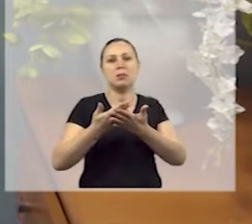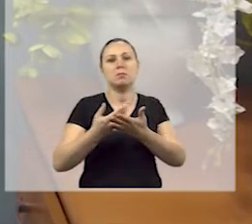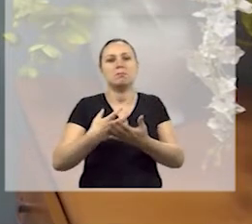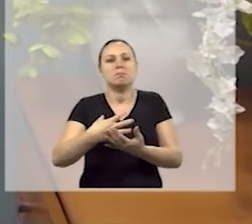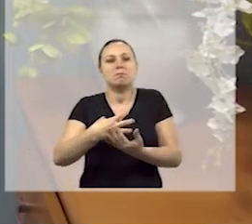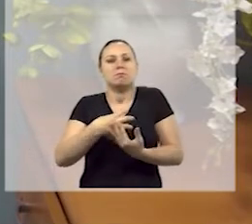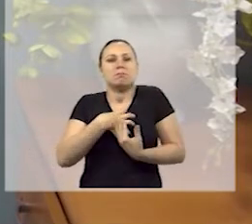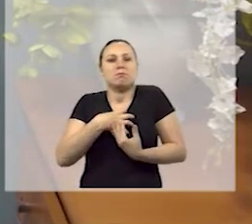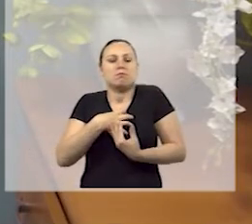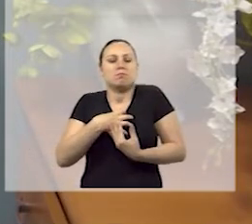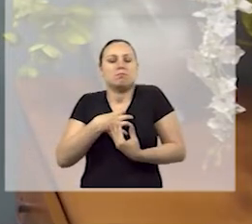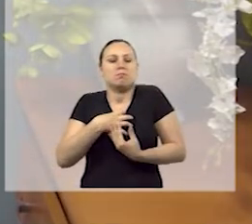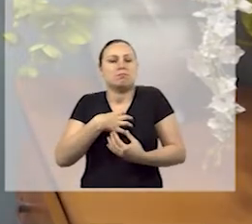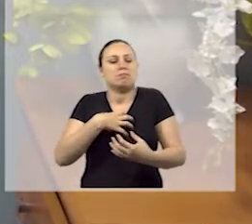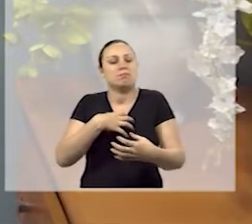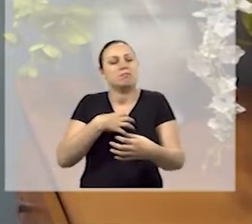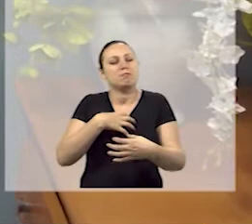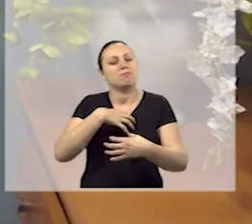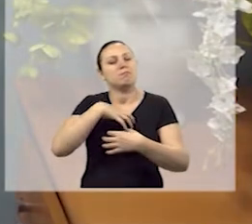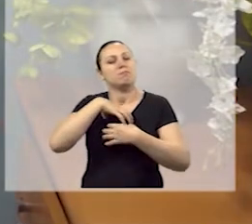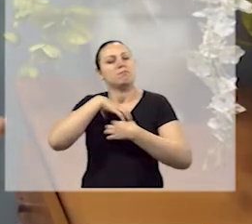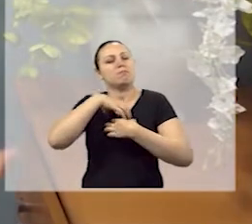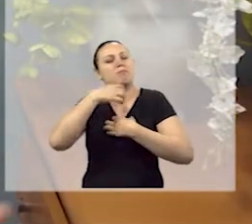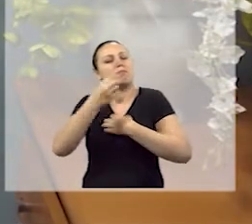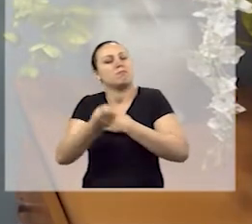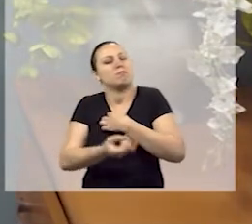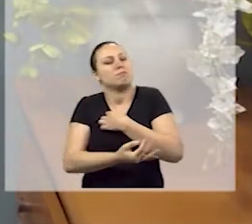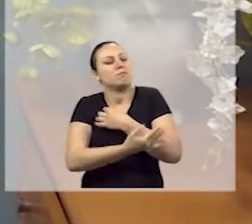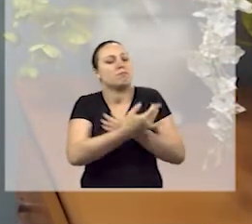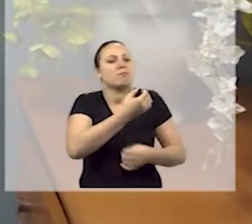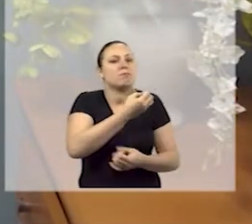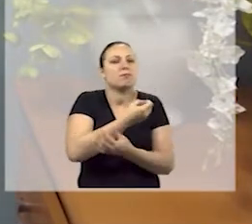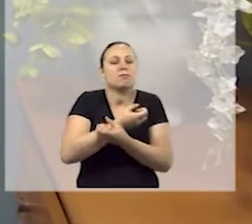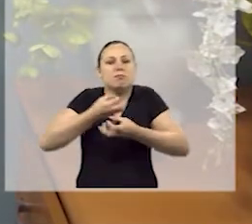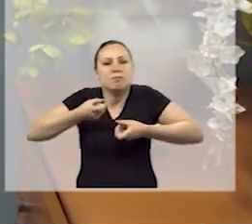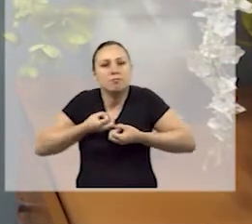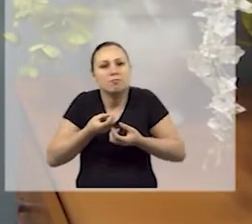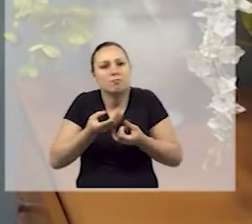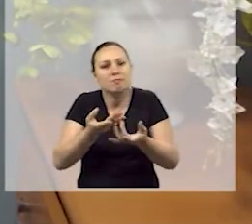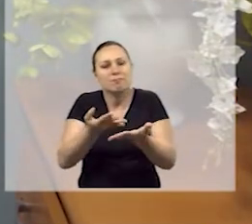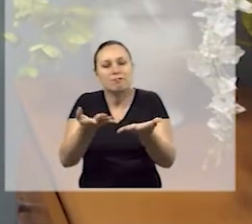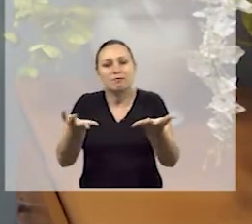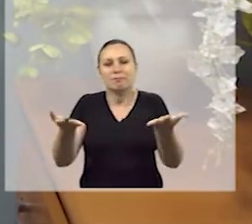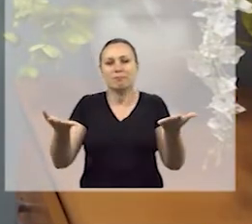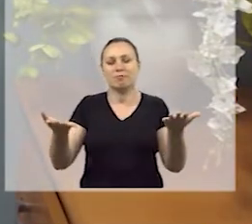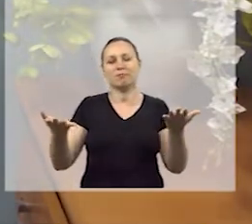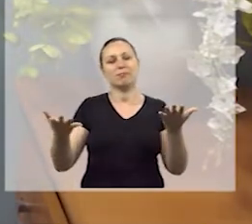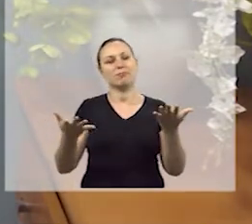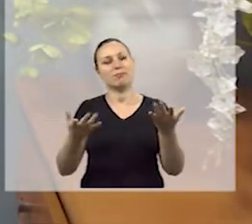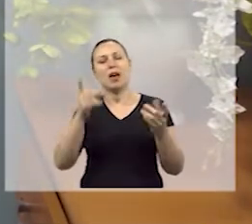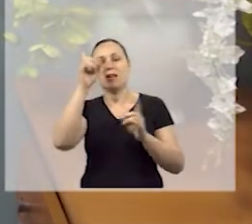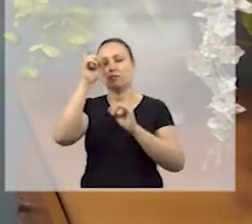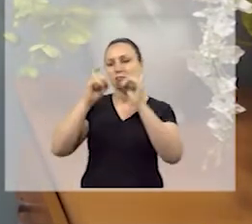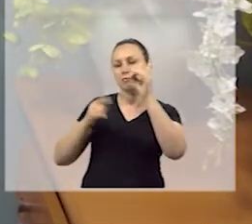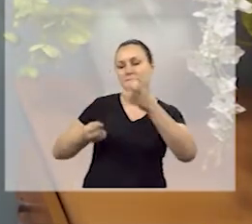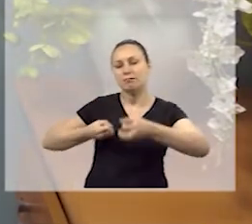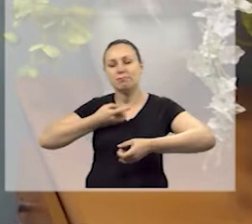Então o sentimento da música, aquilo que a música está oferecendo, ele precisa passar nas suas